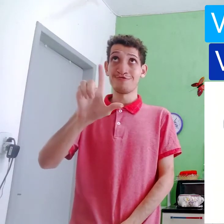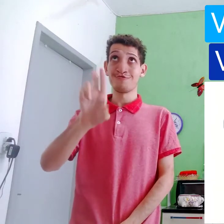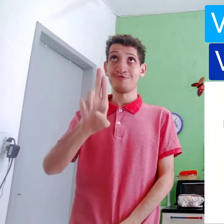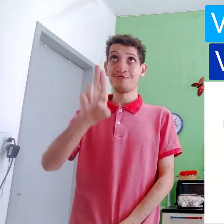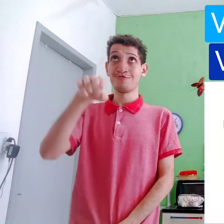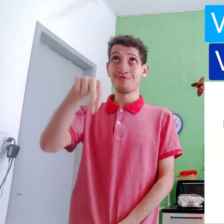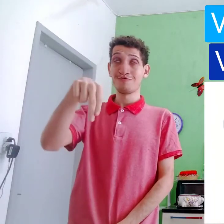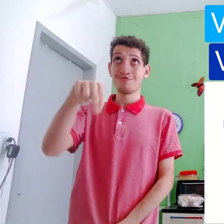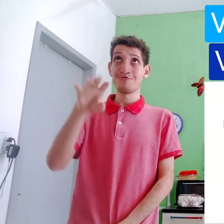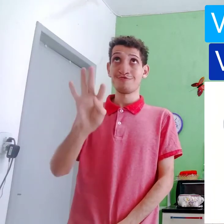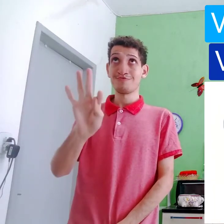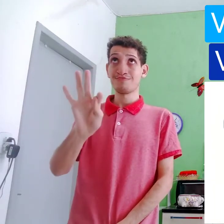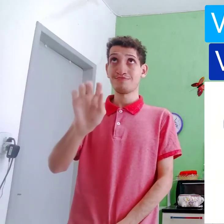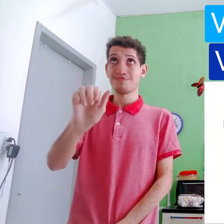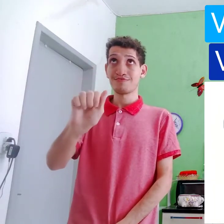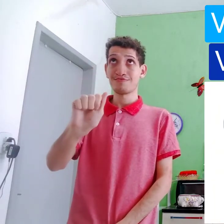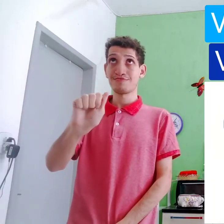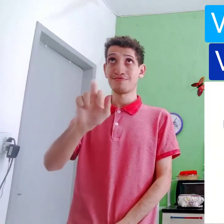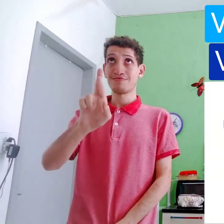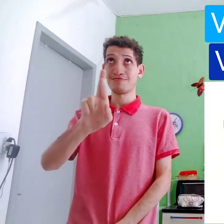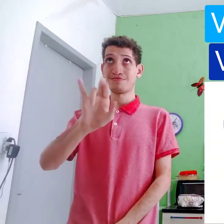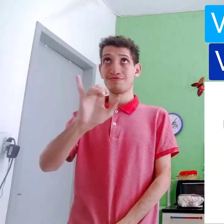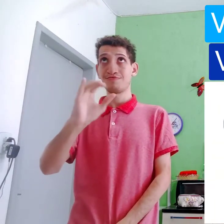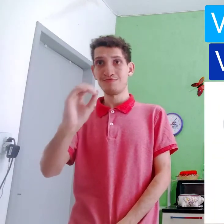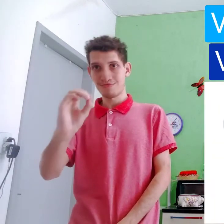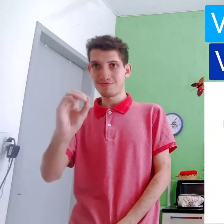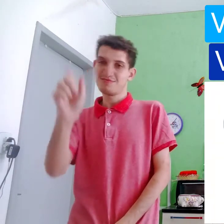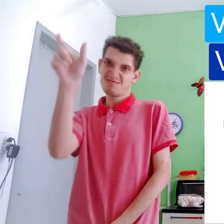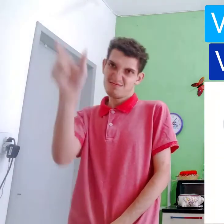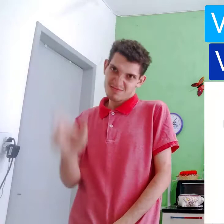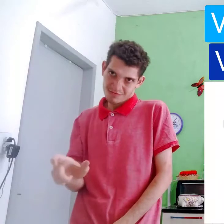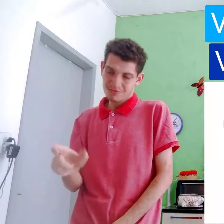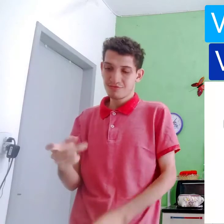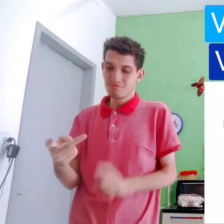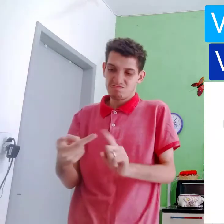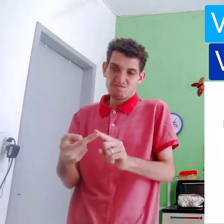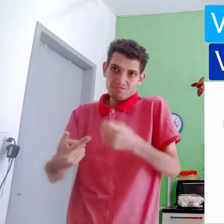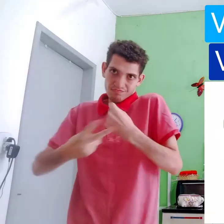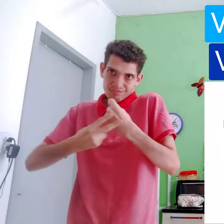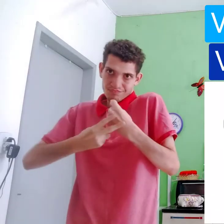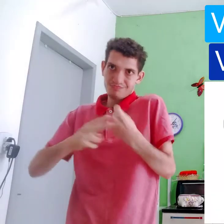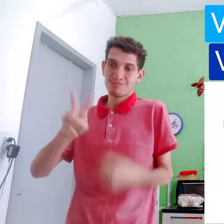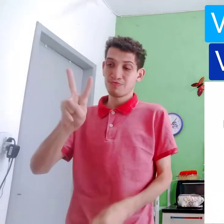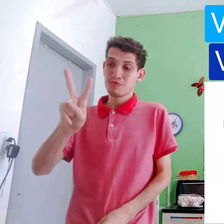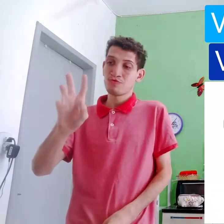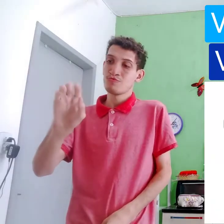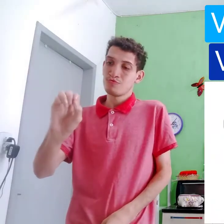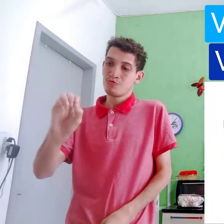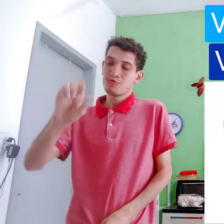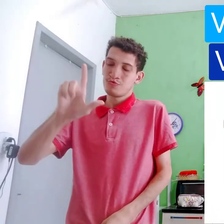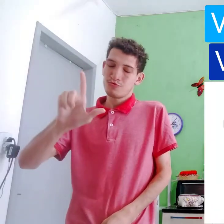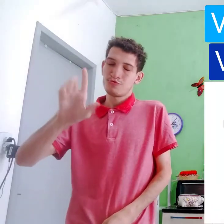voluntariou, pessoa, segundo verbo,